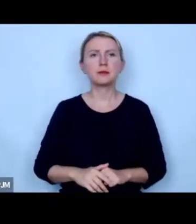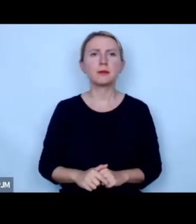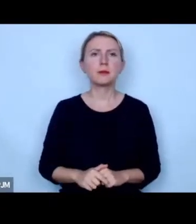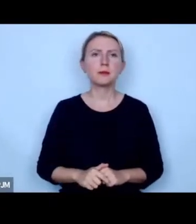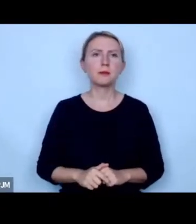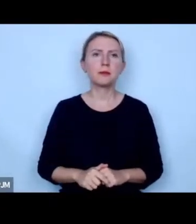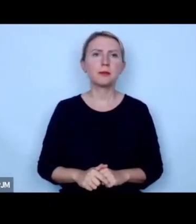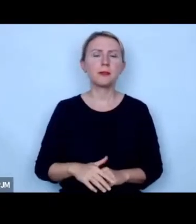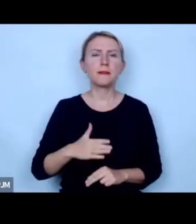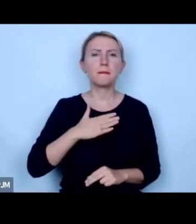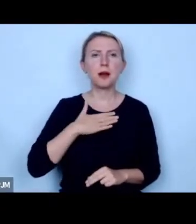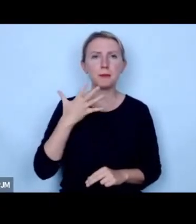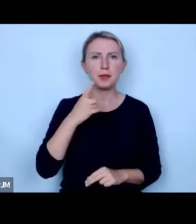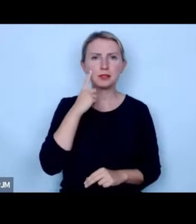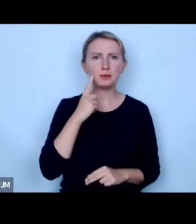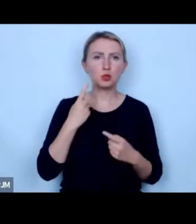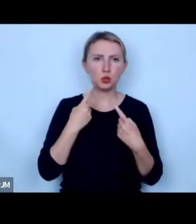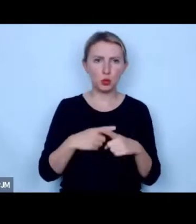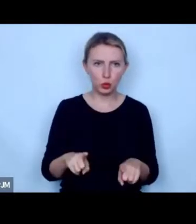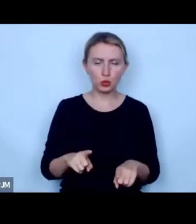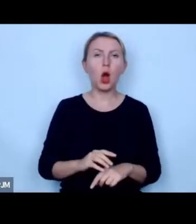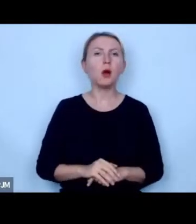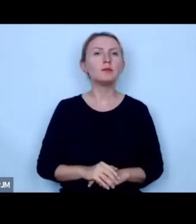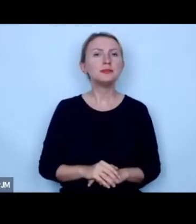mam pięć minut więc krótko